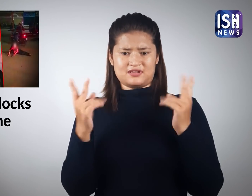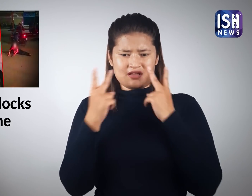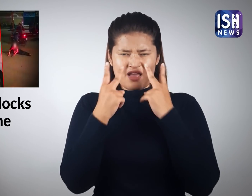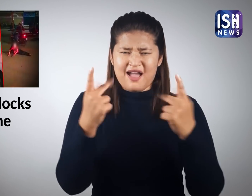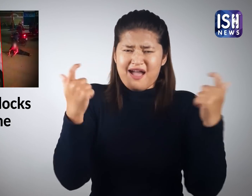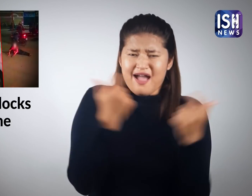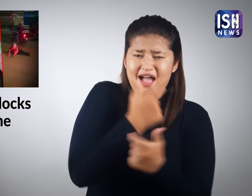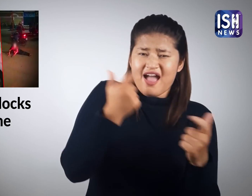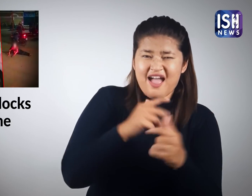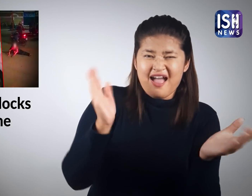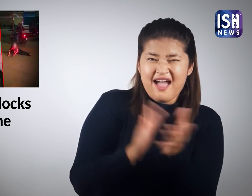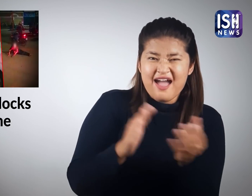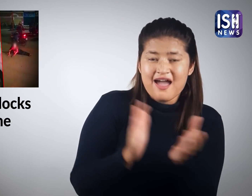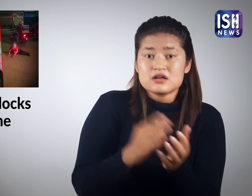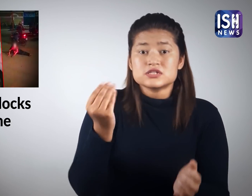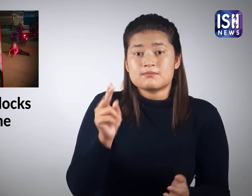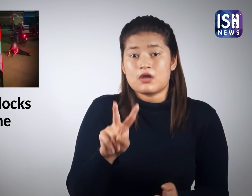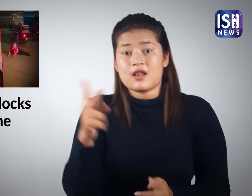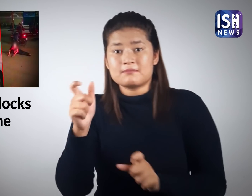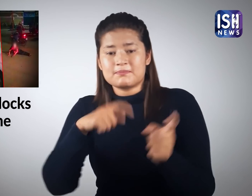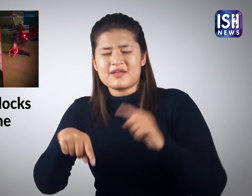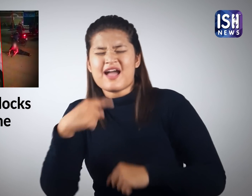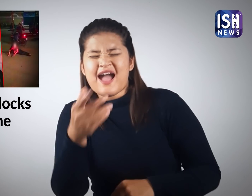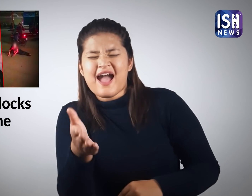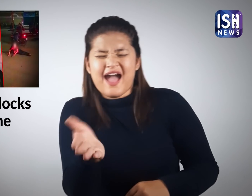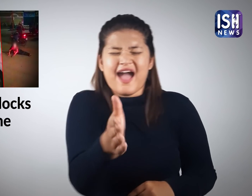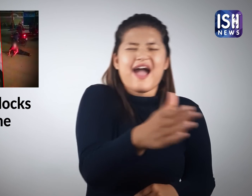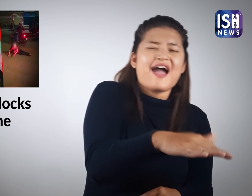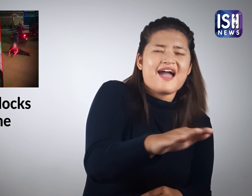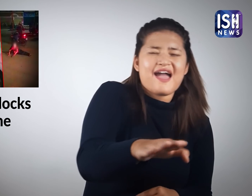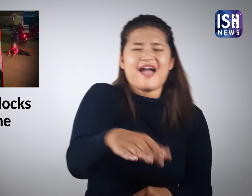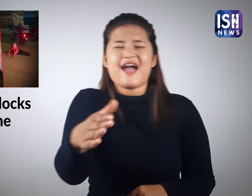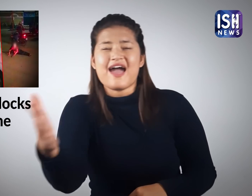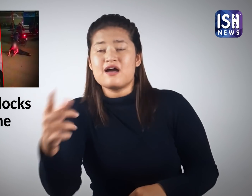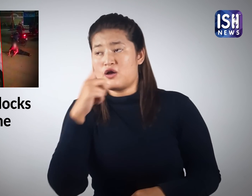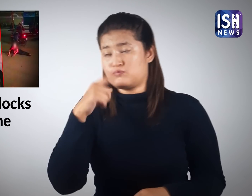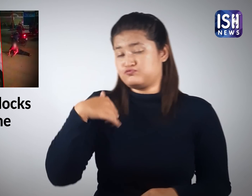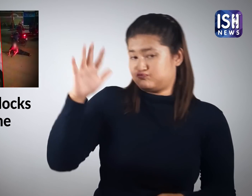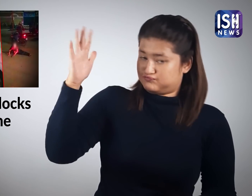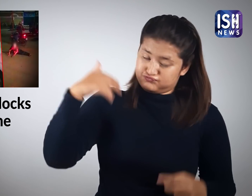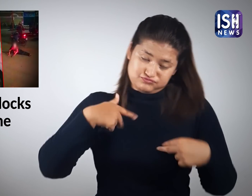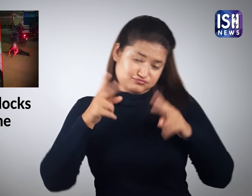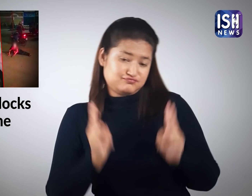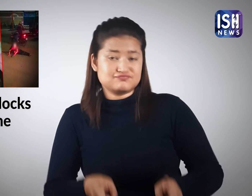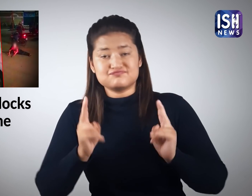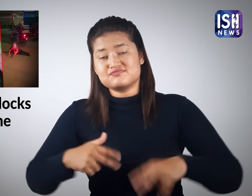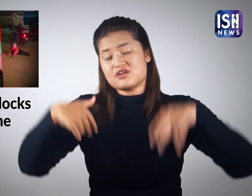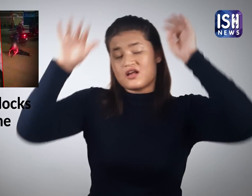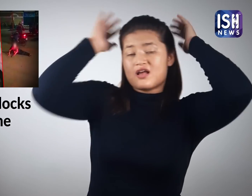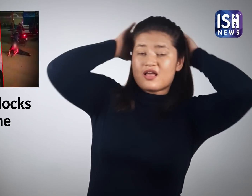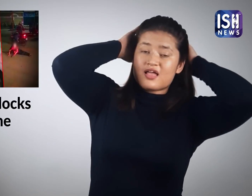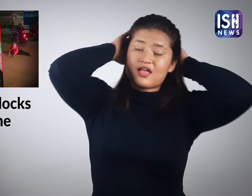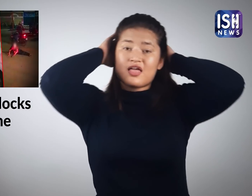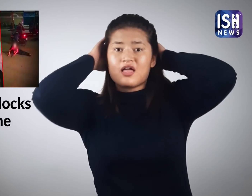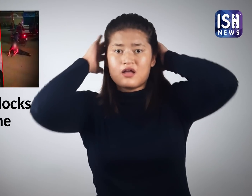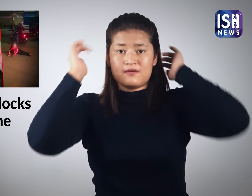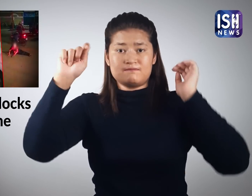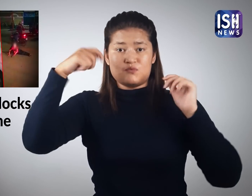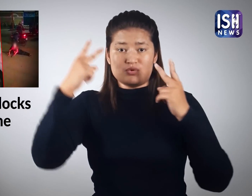है। उसे देखकर कई लोग हसने लगे और तालिया बजाने लगे। कुछ लोग वहां जमा हो गए और महिला से हट जाने को कहा, लेकिन नशे में उसने मना कर